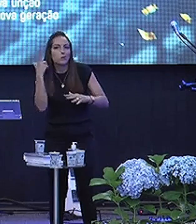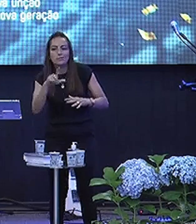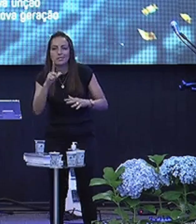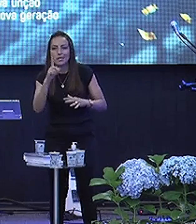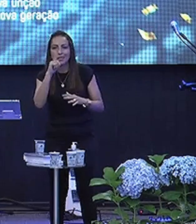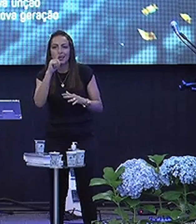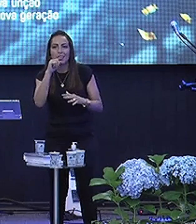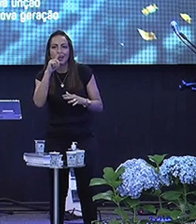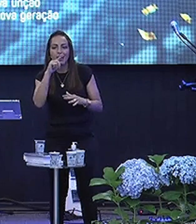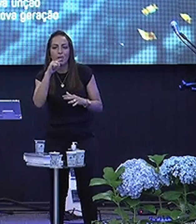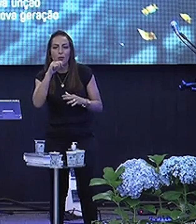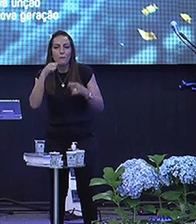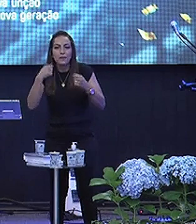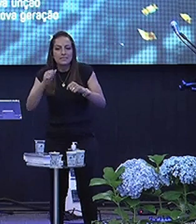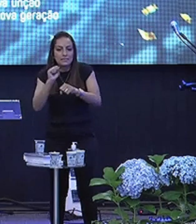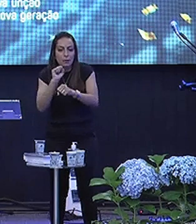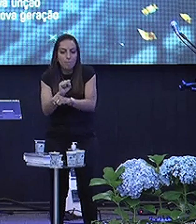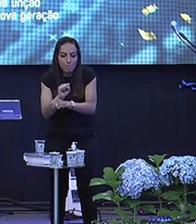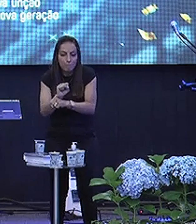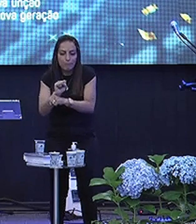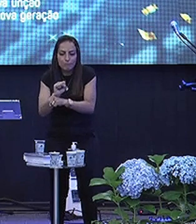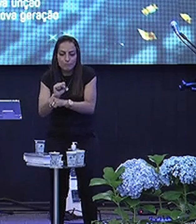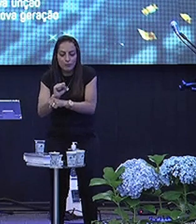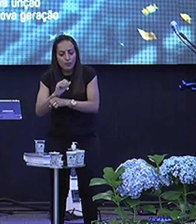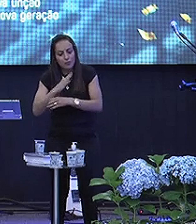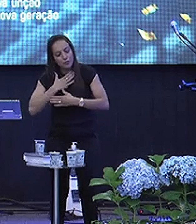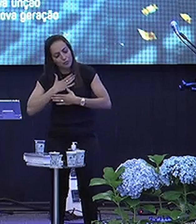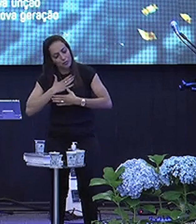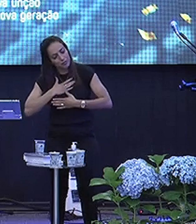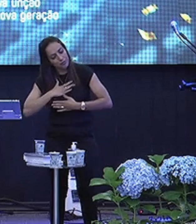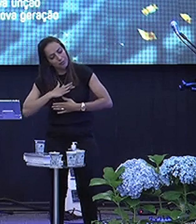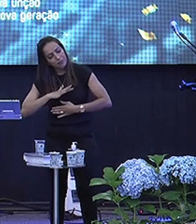beber A água tem que ficar parada Tranquila